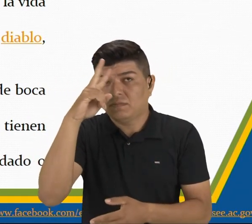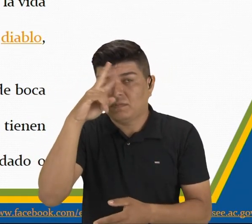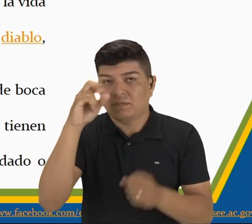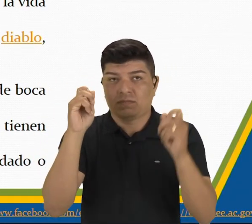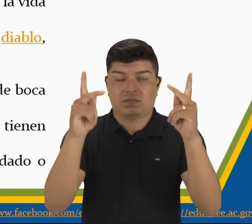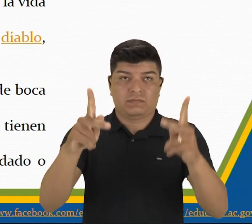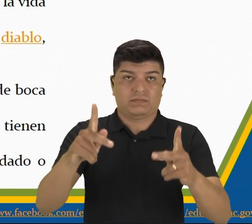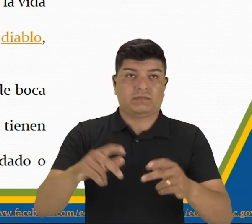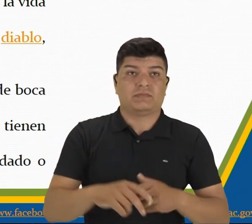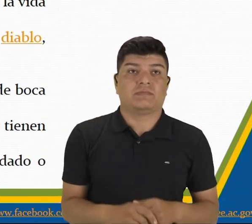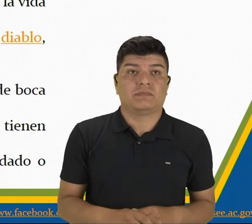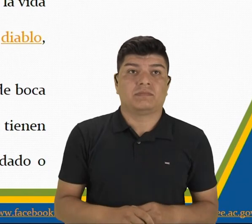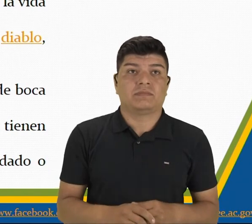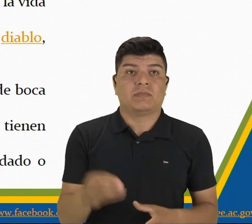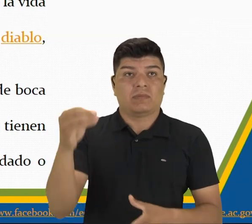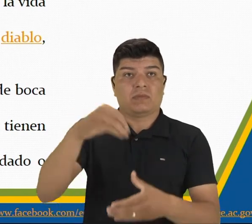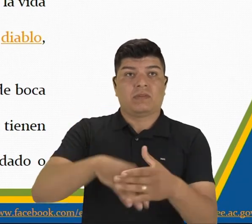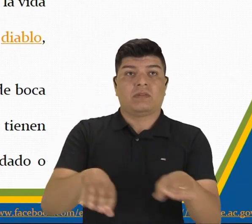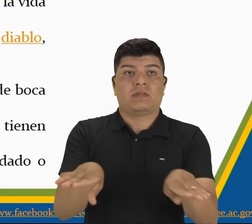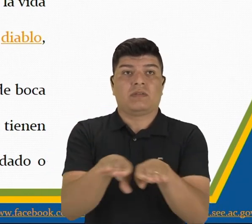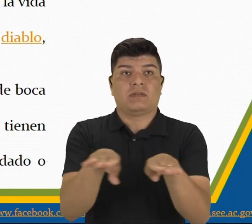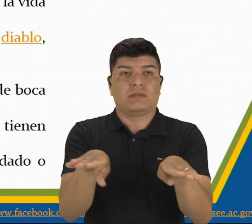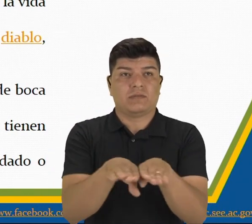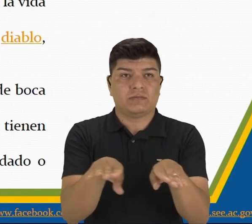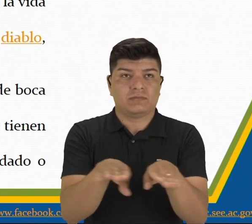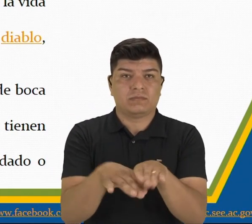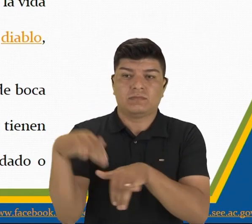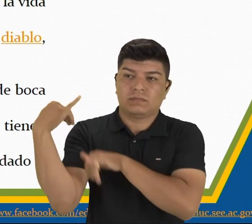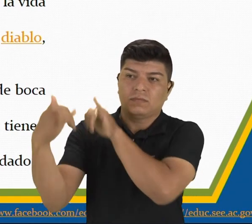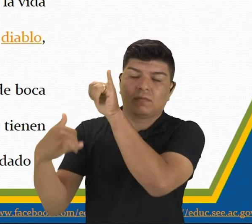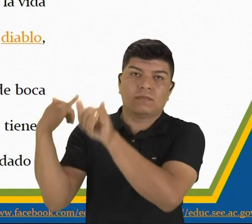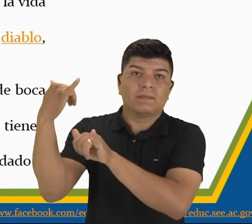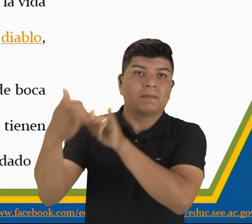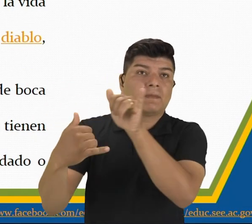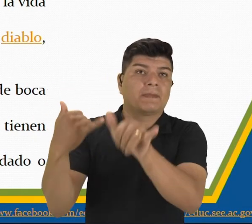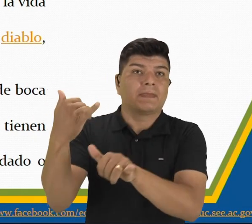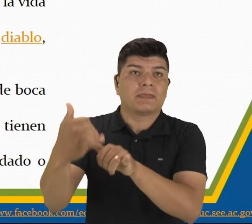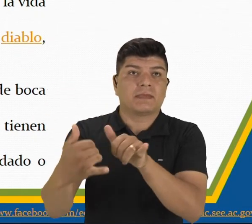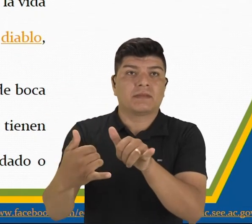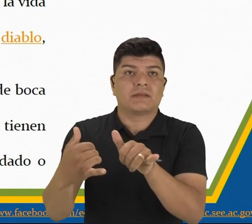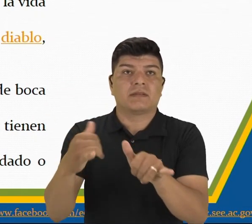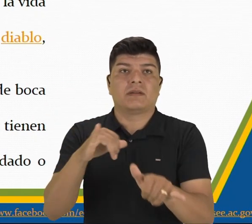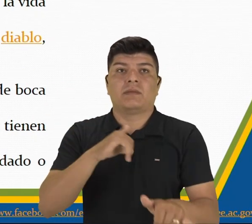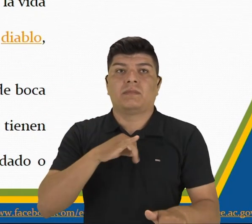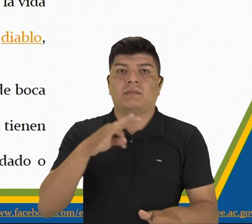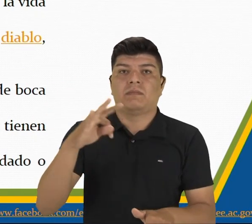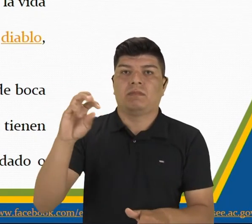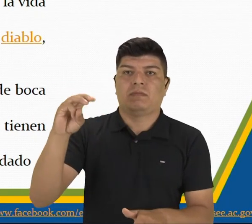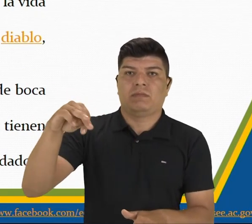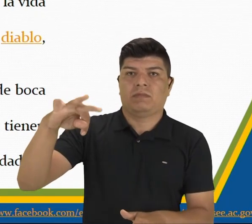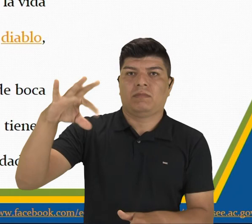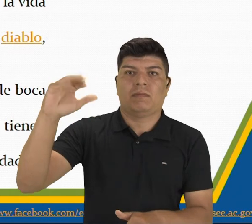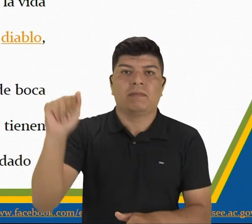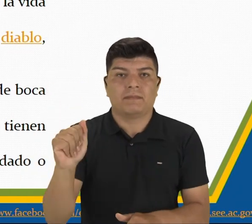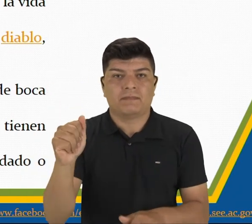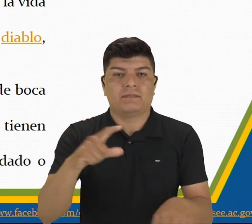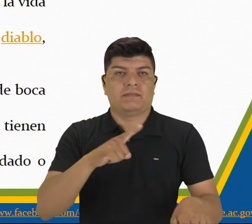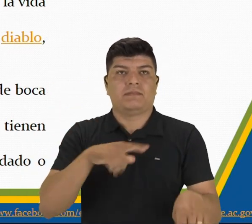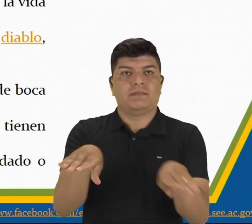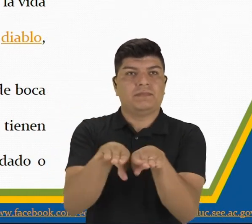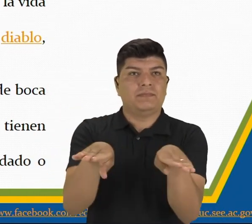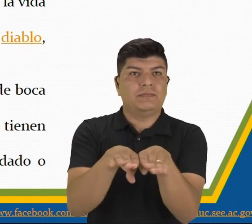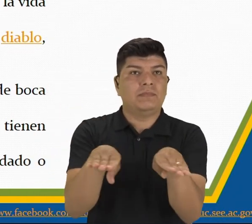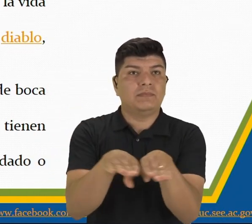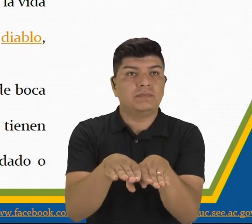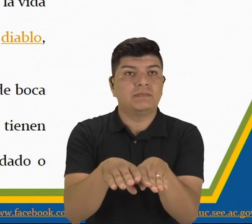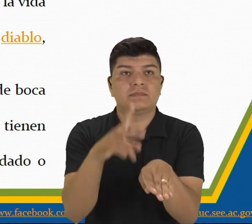¿ok? Dentro de las leyendas, por temática, tenemos las leyendas